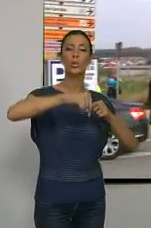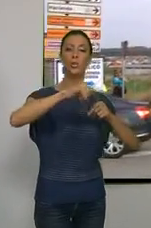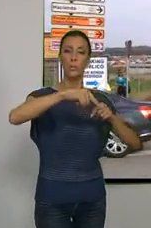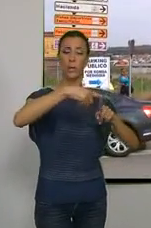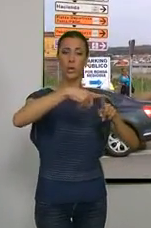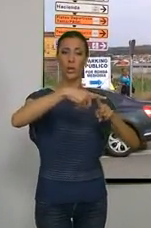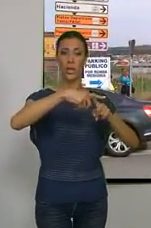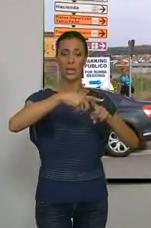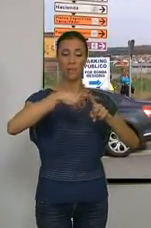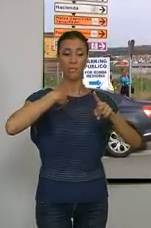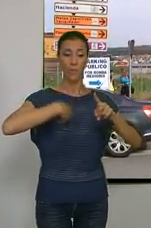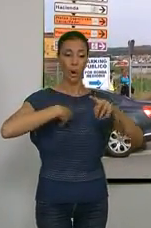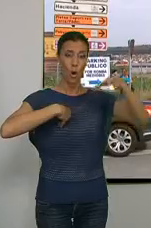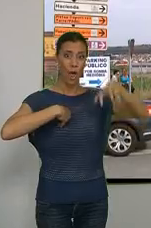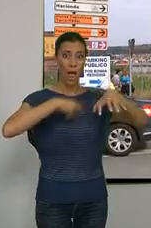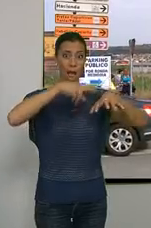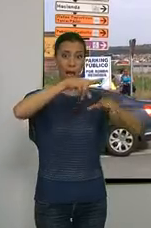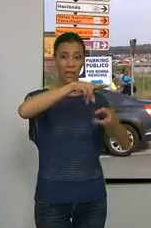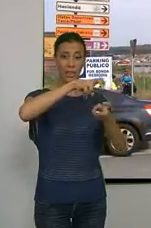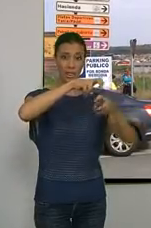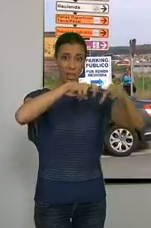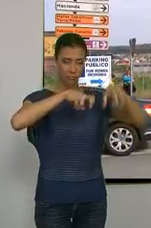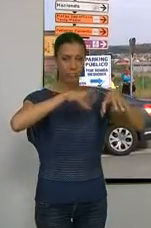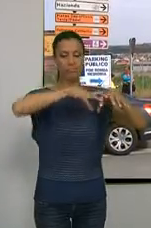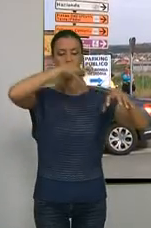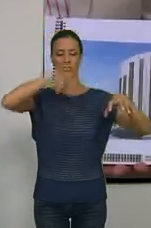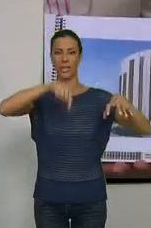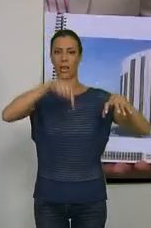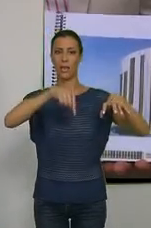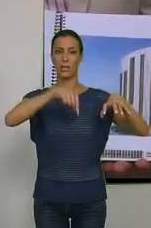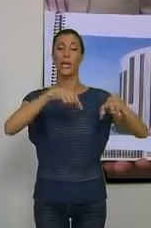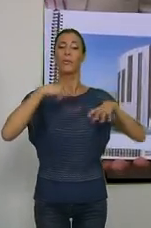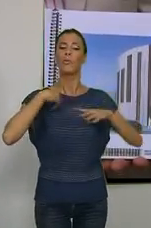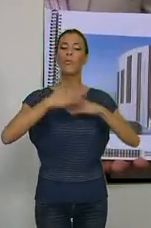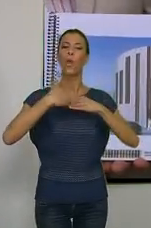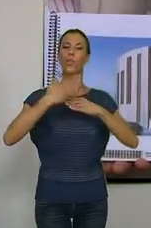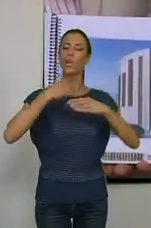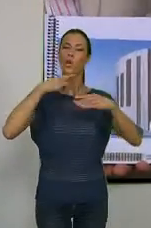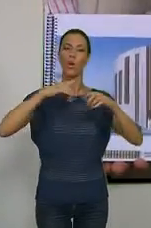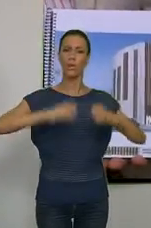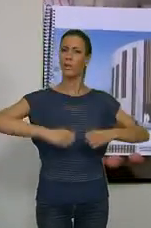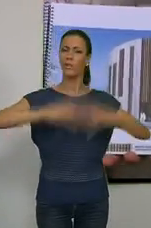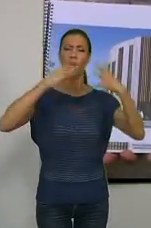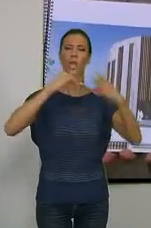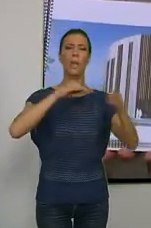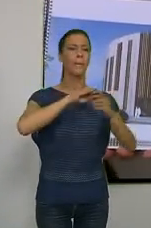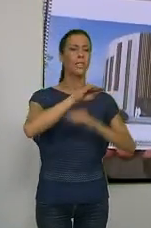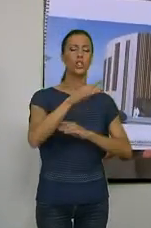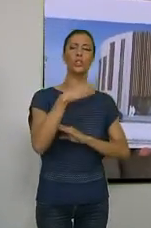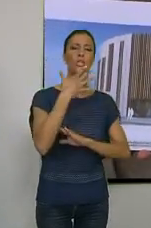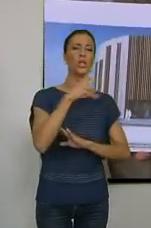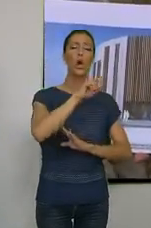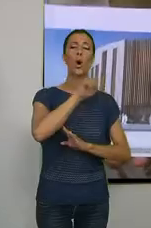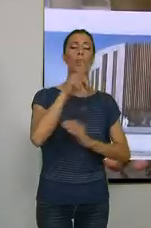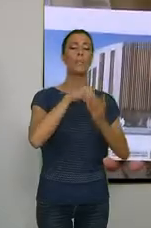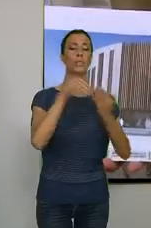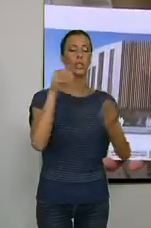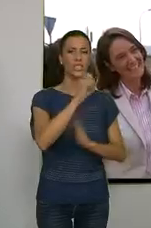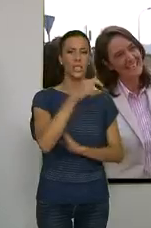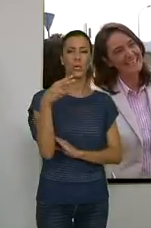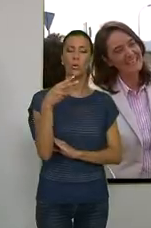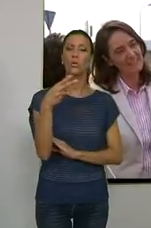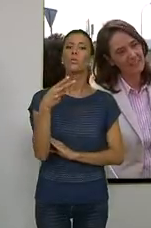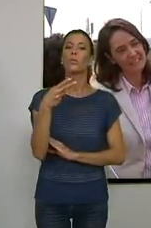junto al edificio de Hacienda. El moderno edificio supondrá una inversión superior a 11 millones de euros,